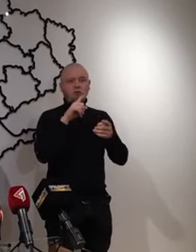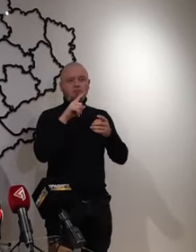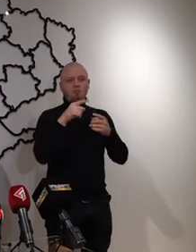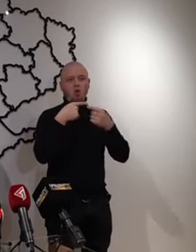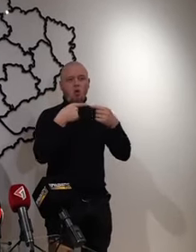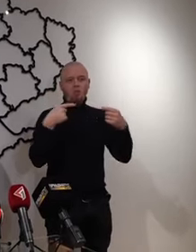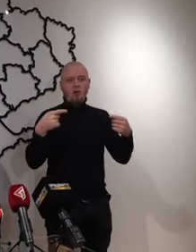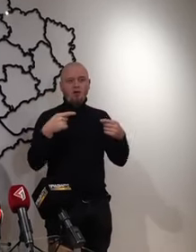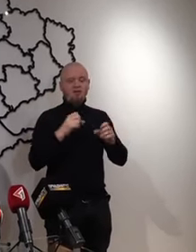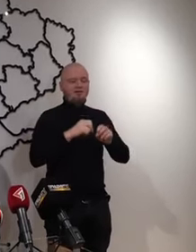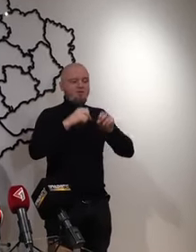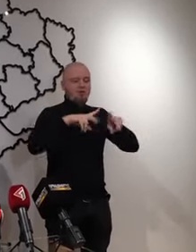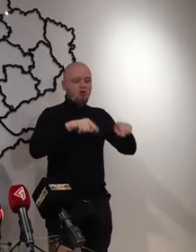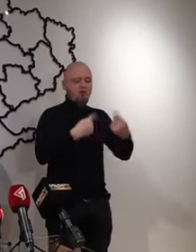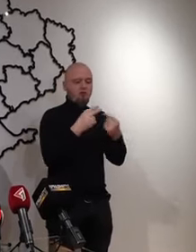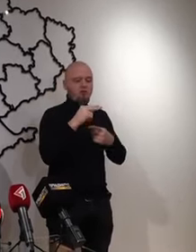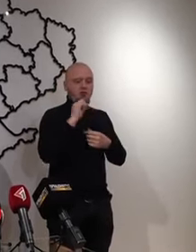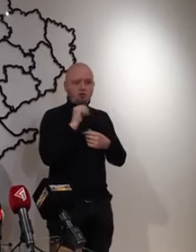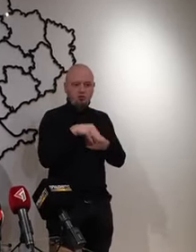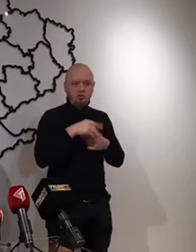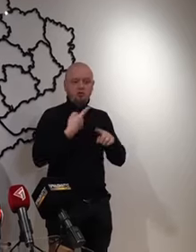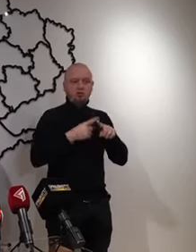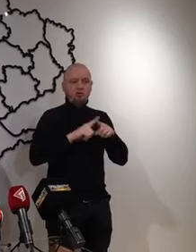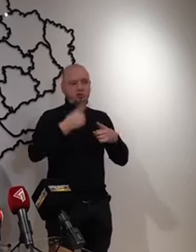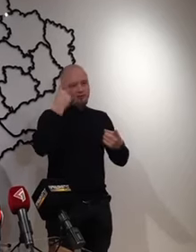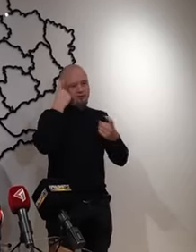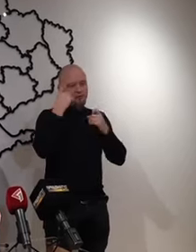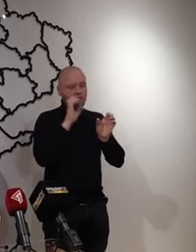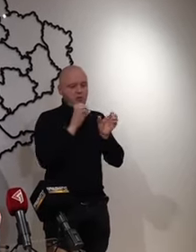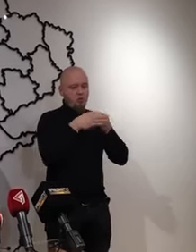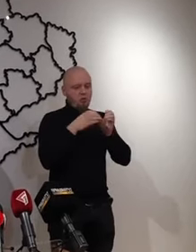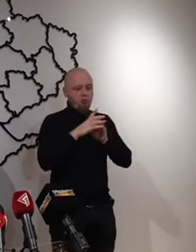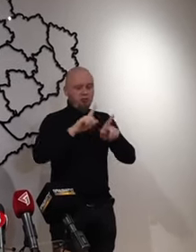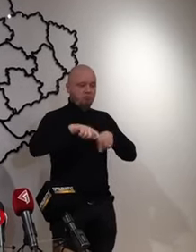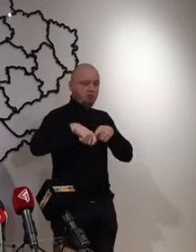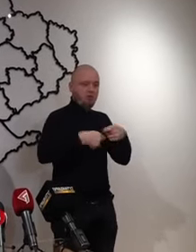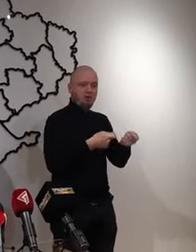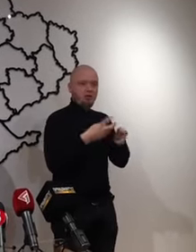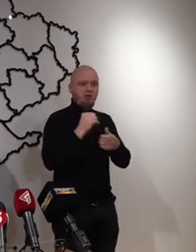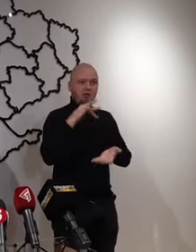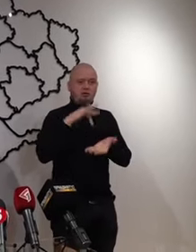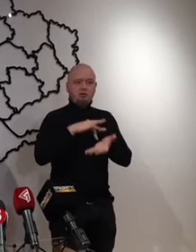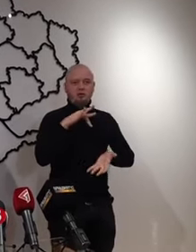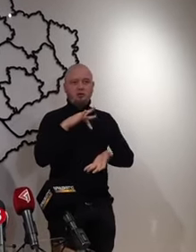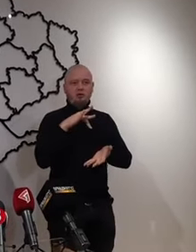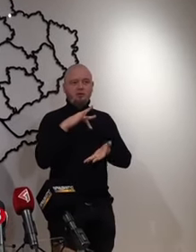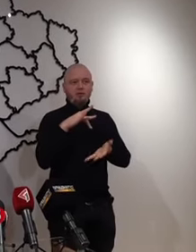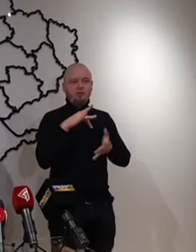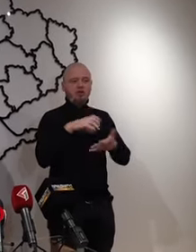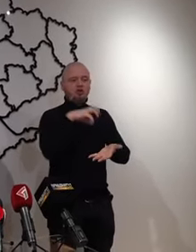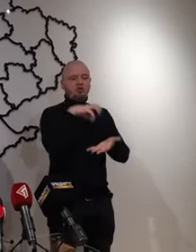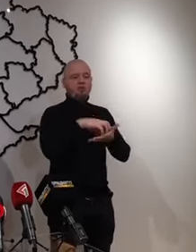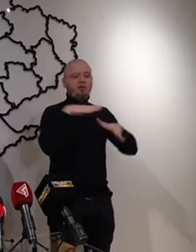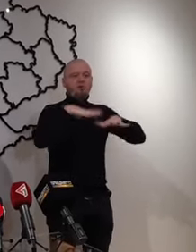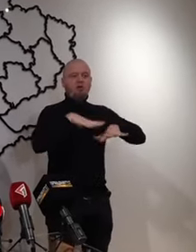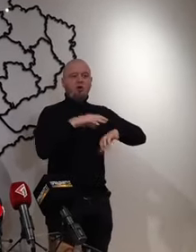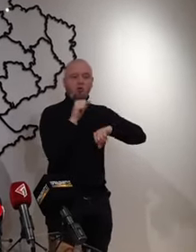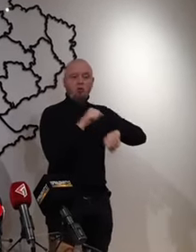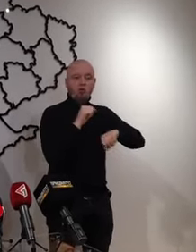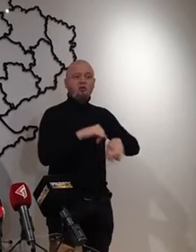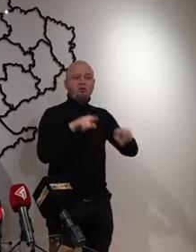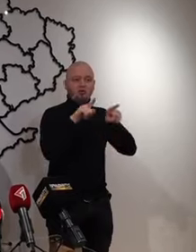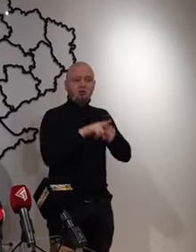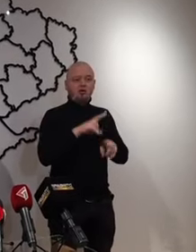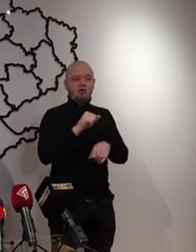спеціально створеному чаті. Ця інформація групується, передається на центр, на штаб територіальної оборони і